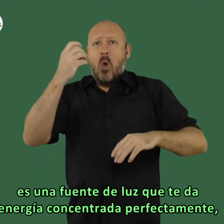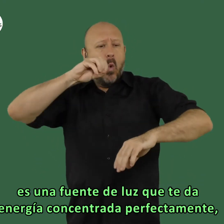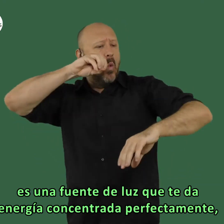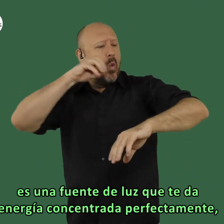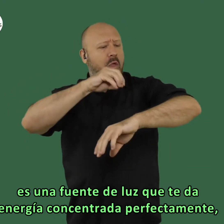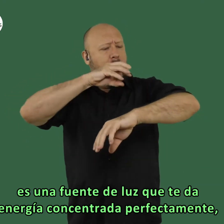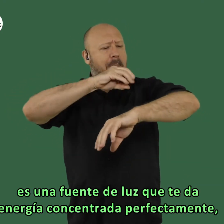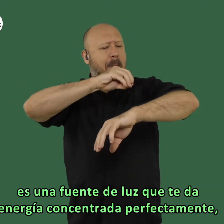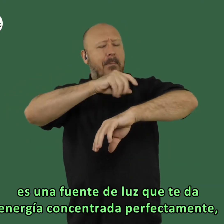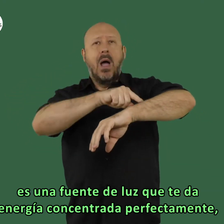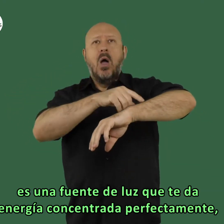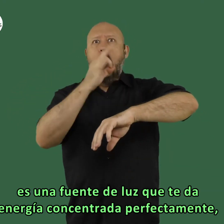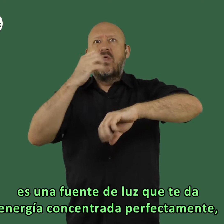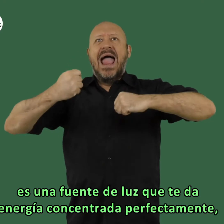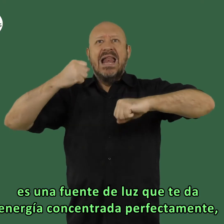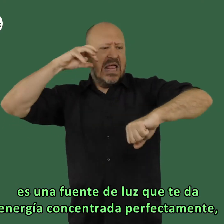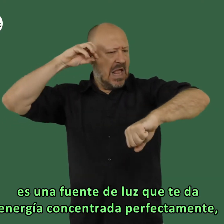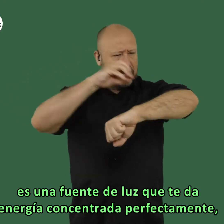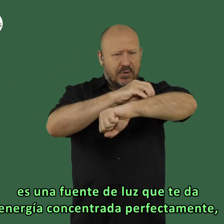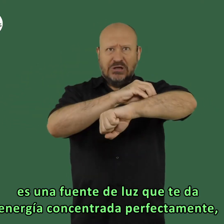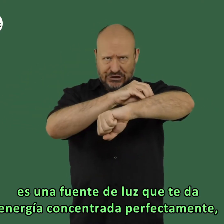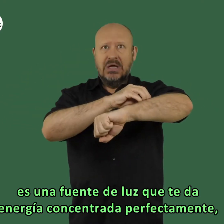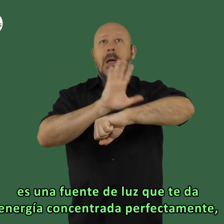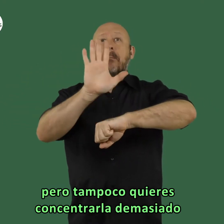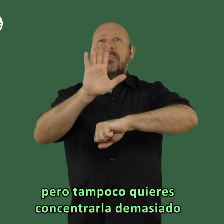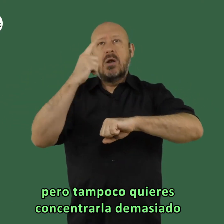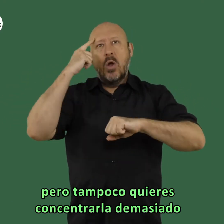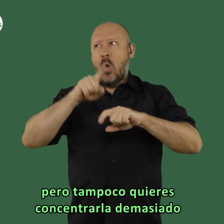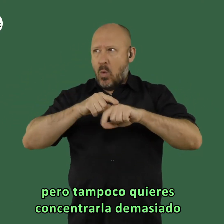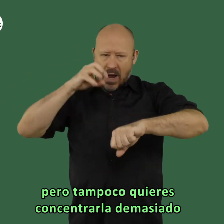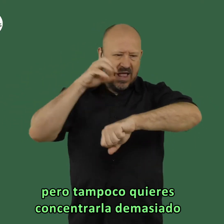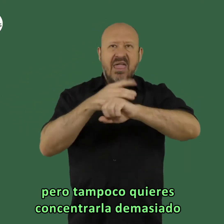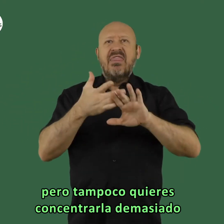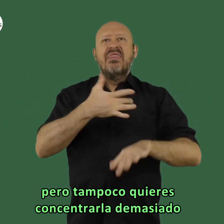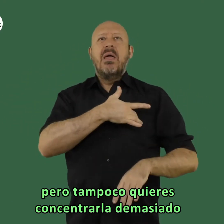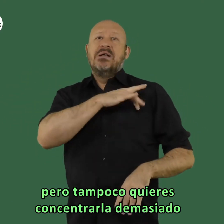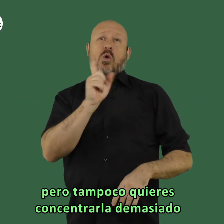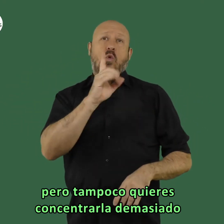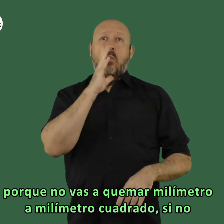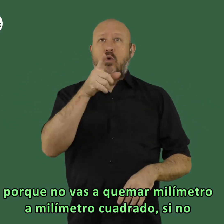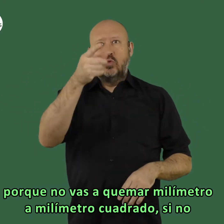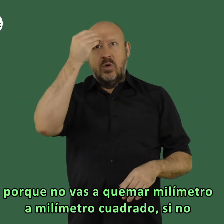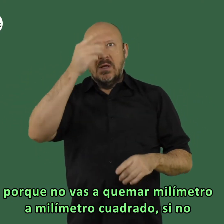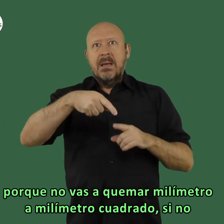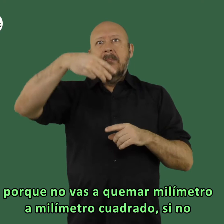fuente de luz que te da energía concentrada perfectamente pero tampoco quieres concentrarla demasiado porque no vas a quemar